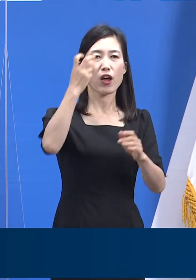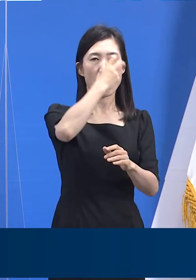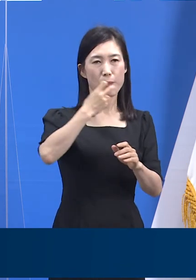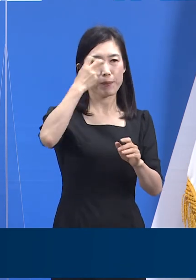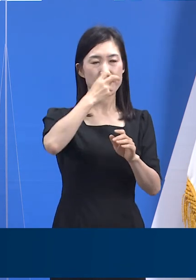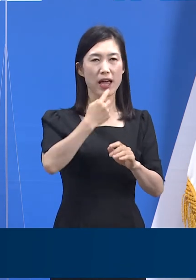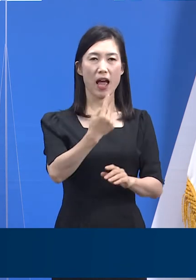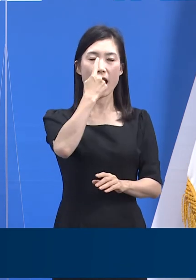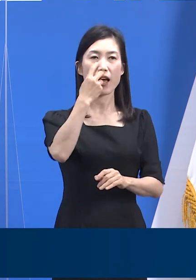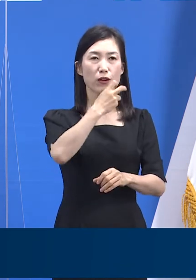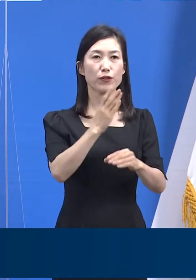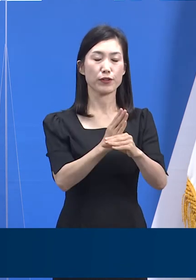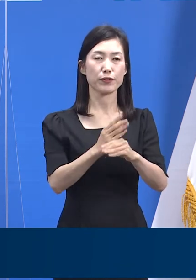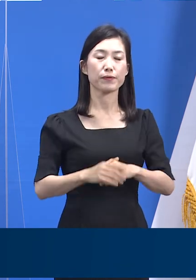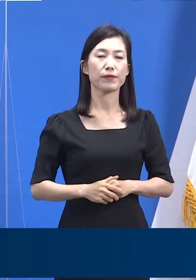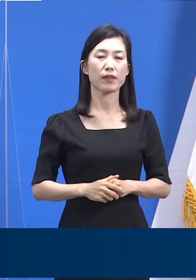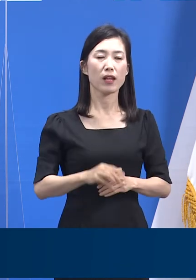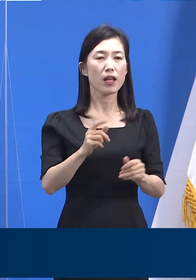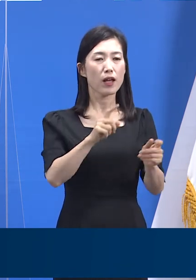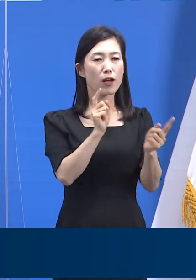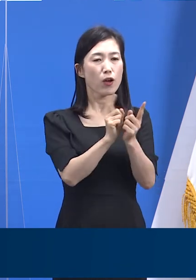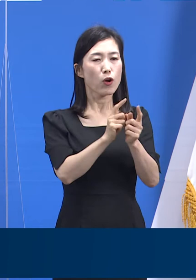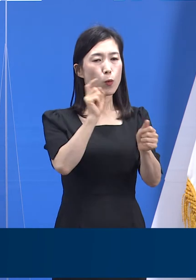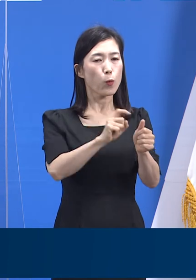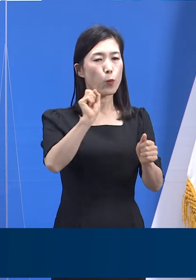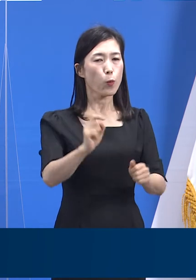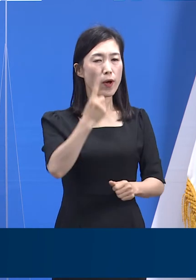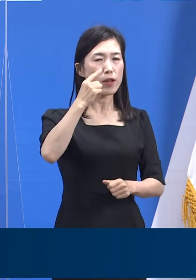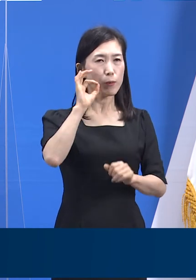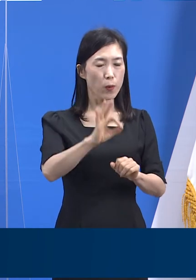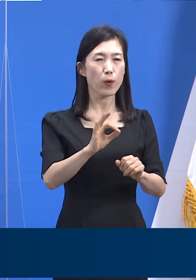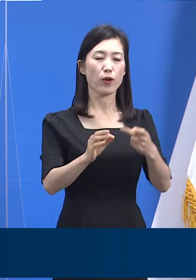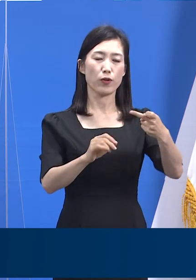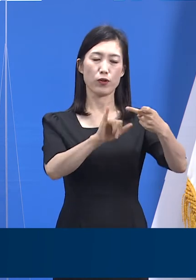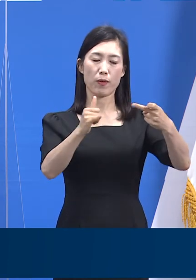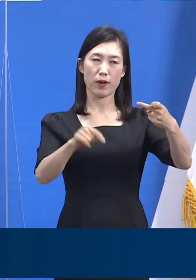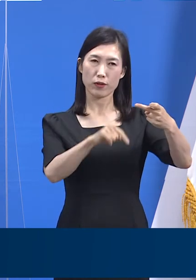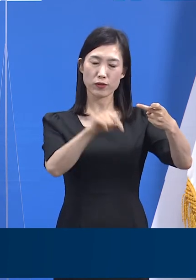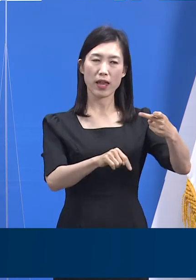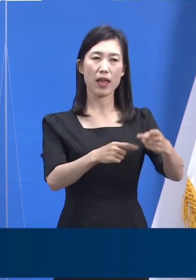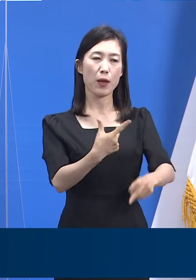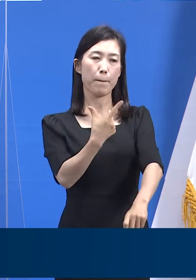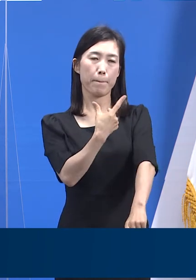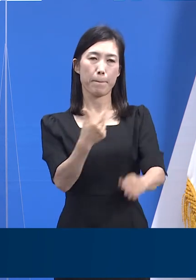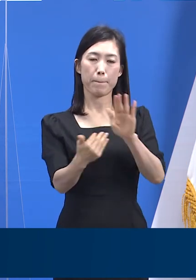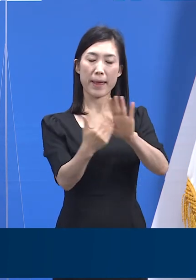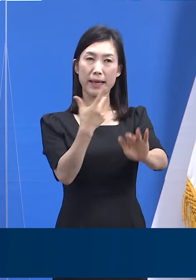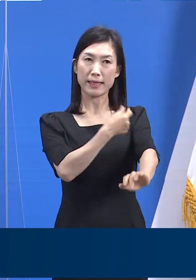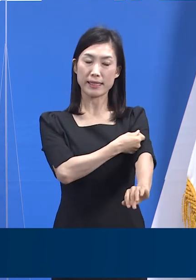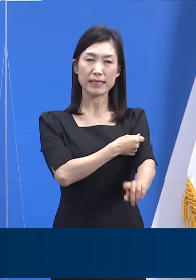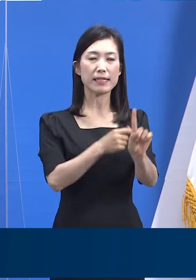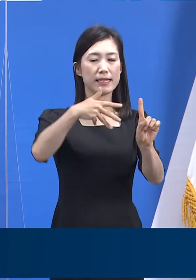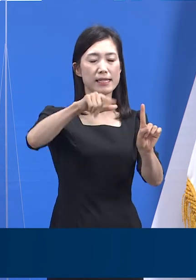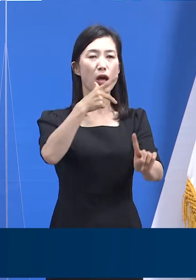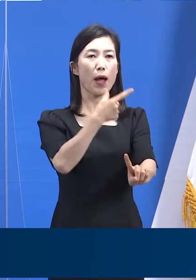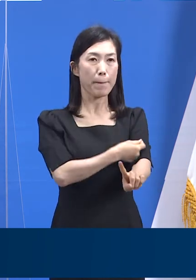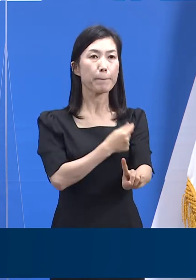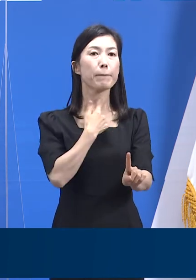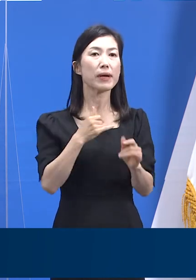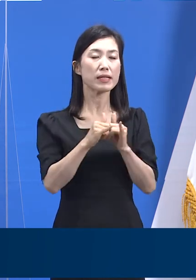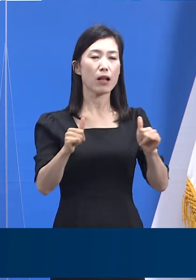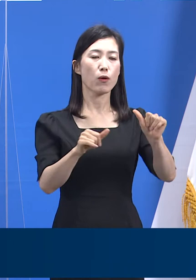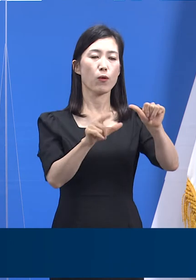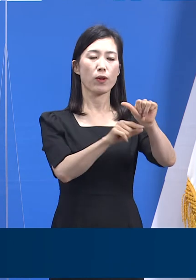역학조사서 내용에 따르면 12명의 확진자 중 백신 1차 접종을 완료한 사람은 5월